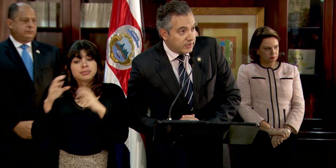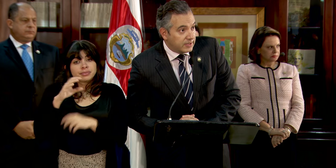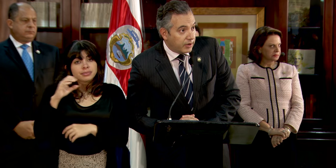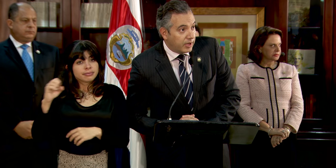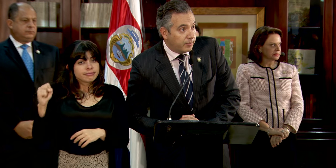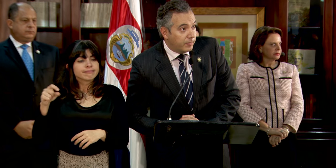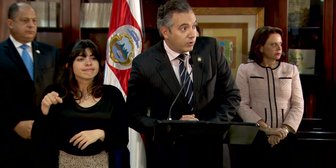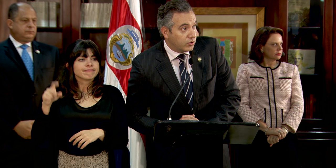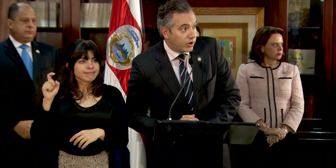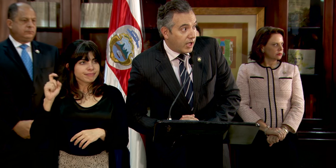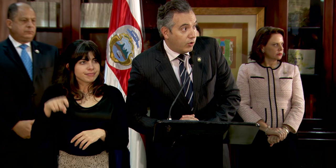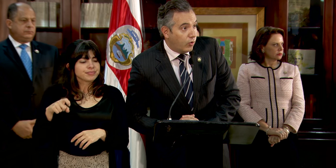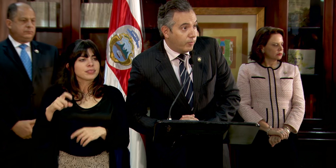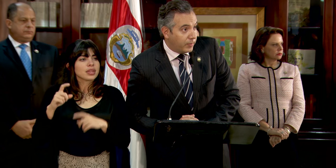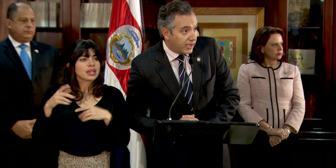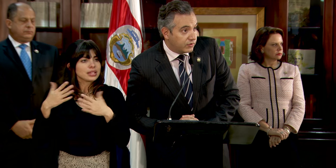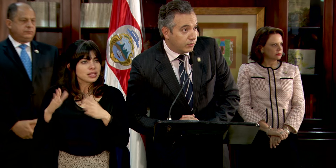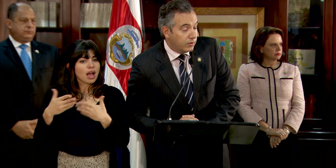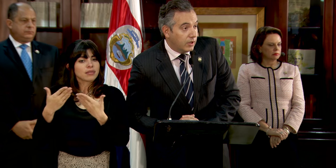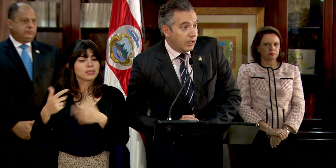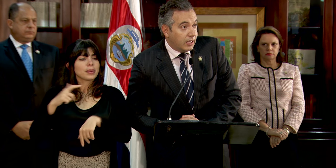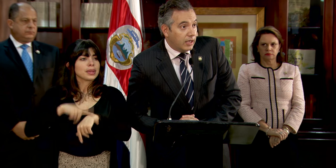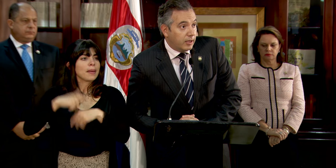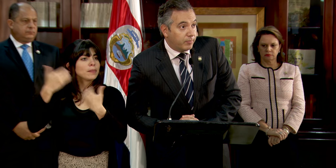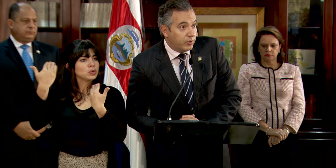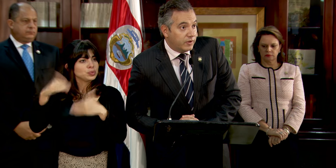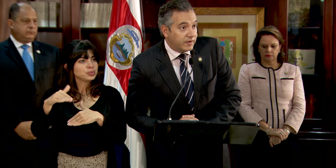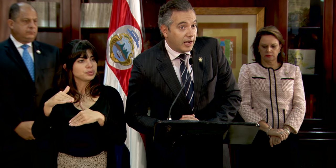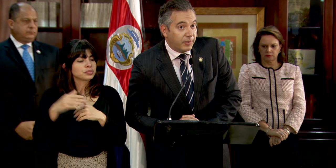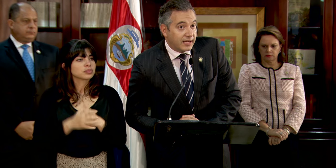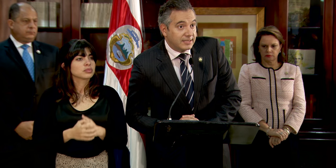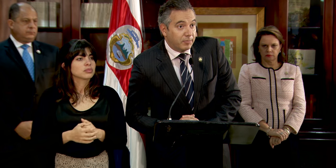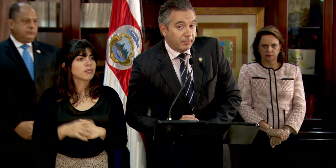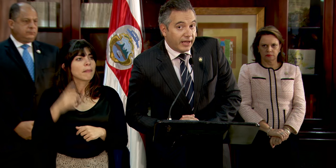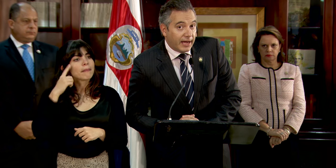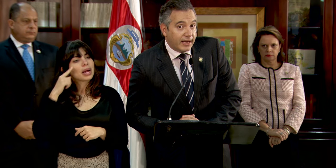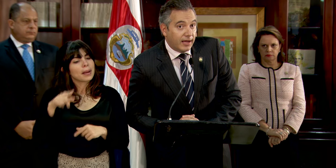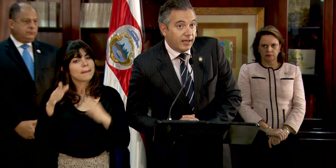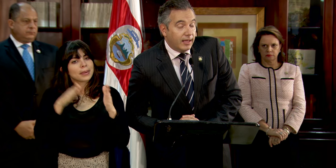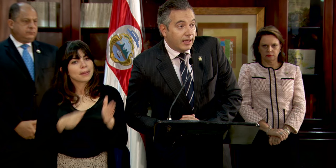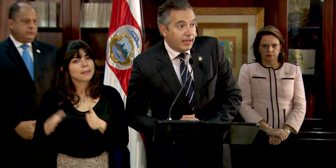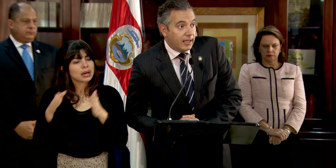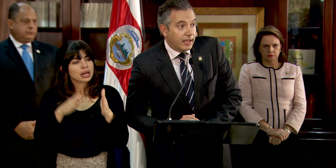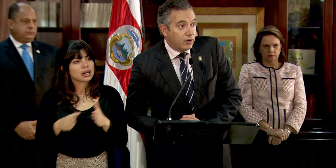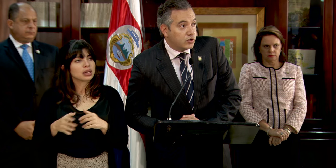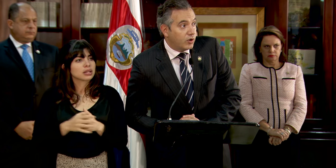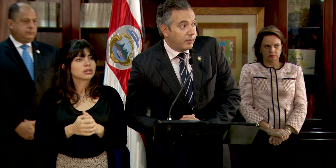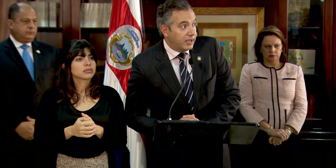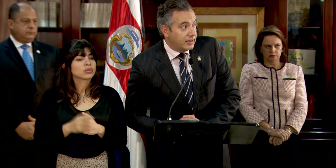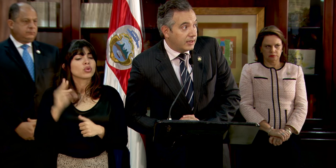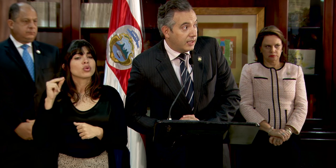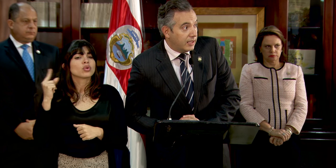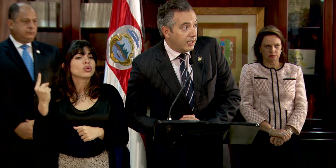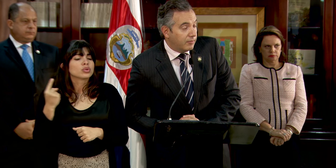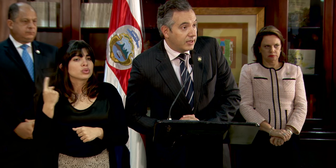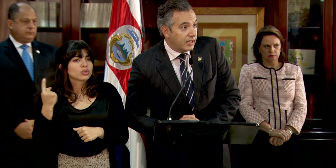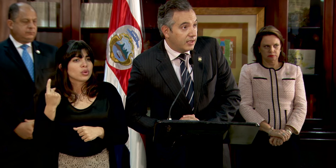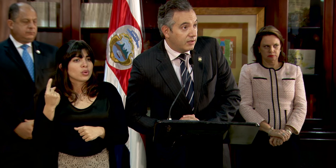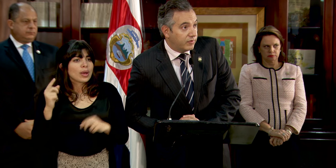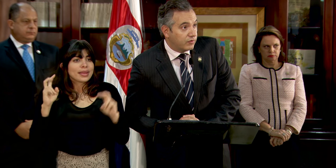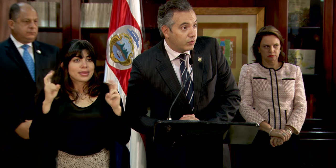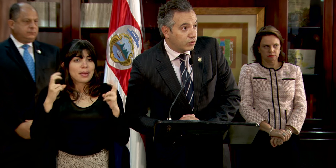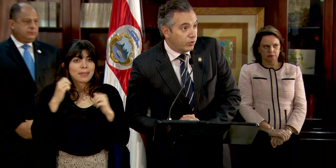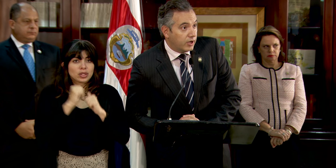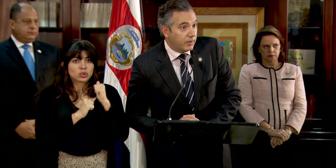la caja, pues sí, se le había otorgado un plazo prudencial para que se preparara, no solamente en